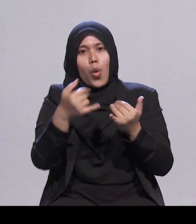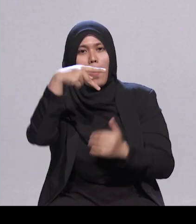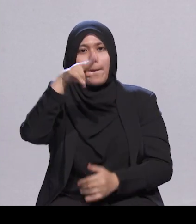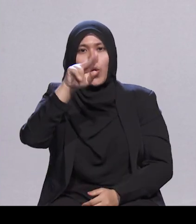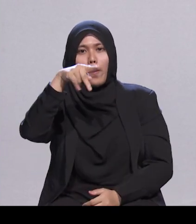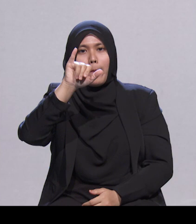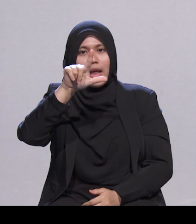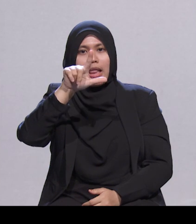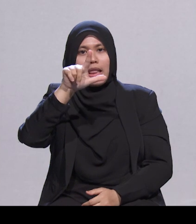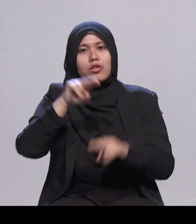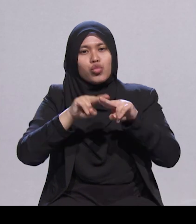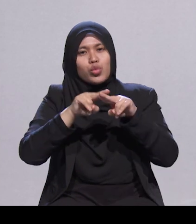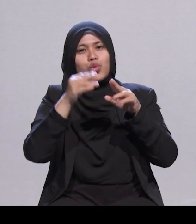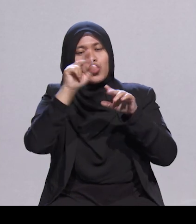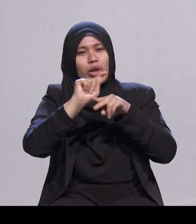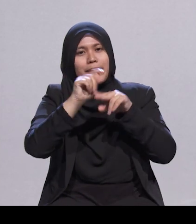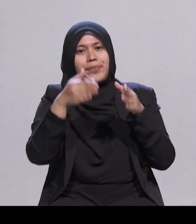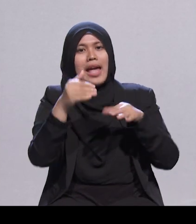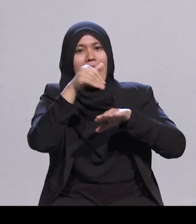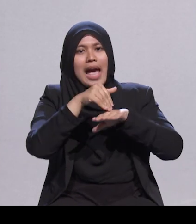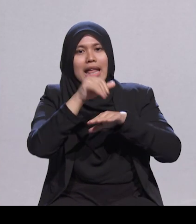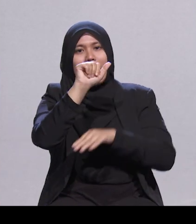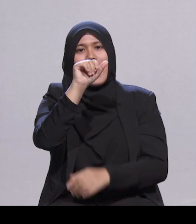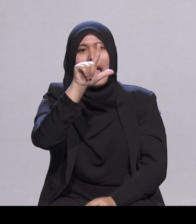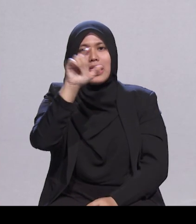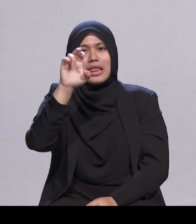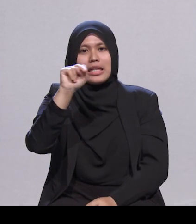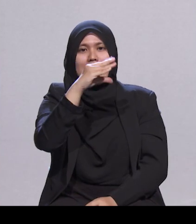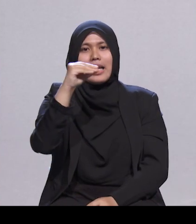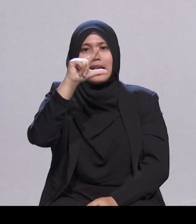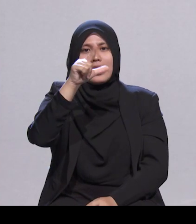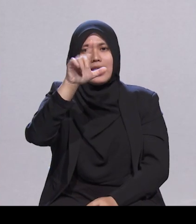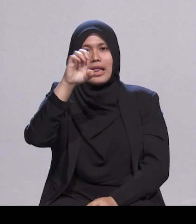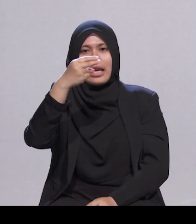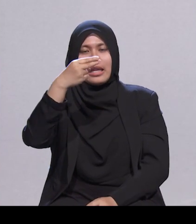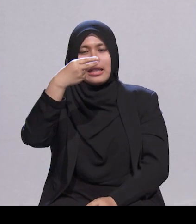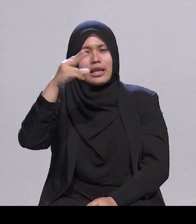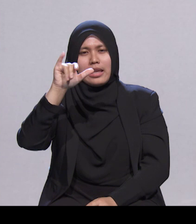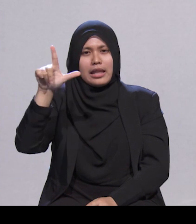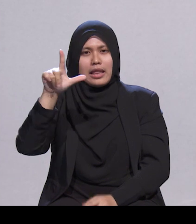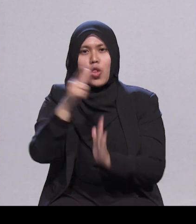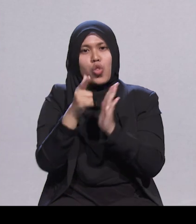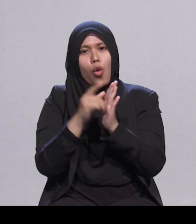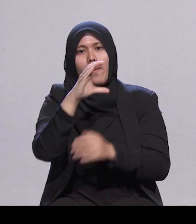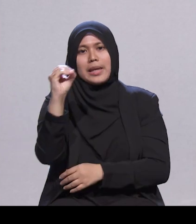Gladhill. Yang kedua ialah Fauzia Ali, seorang graduan politik dari Singapura